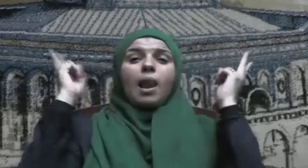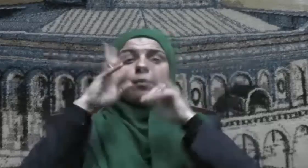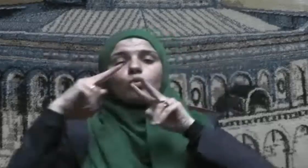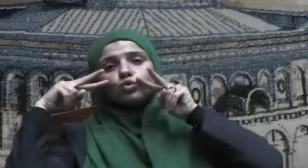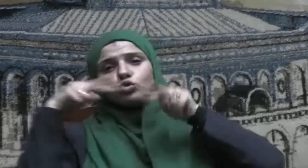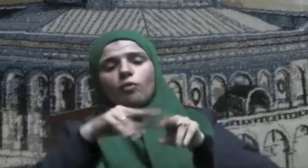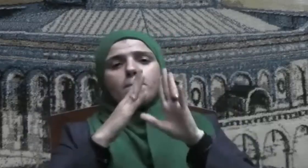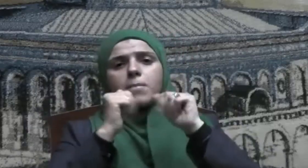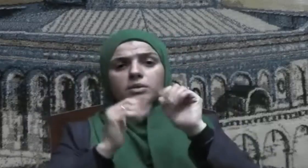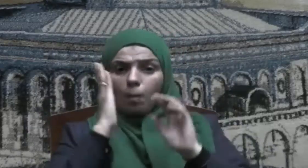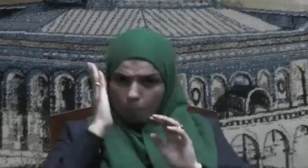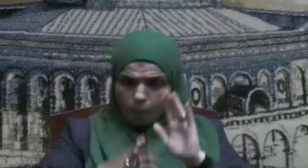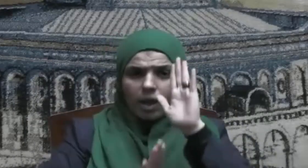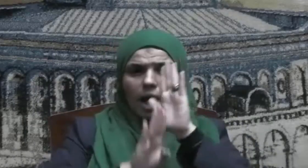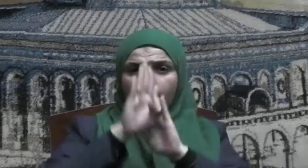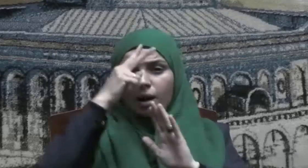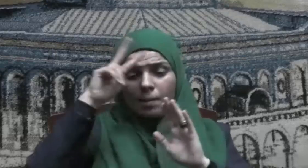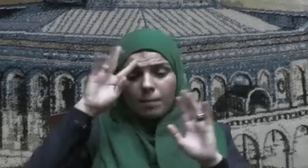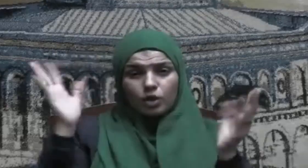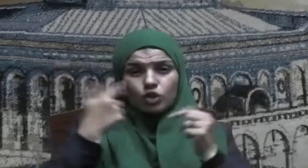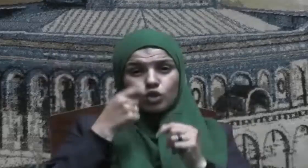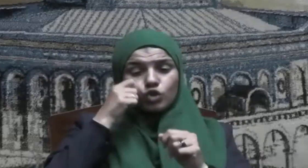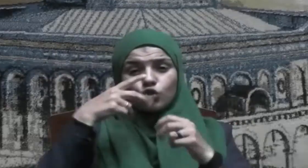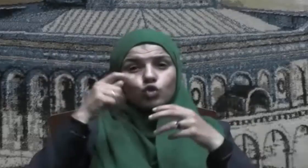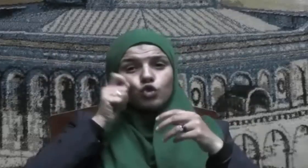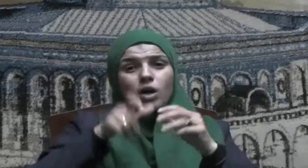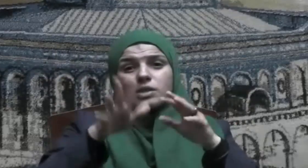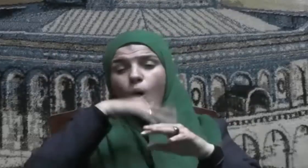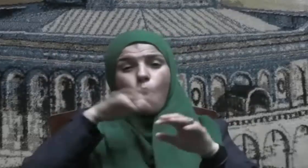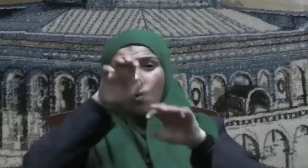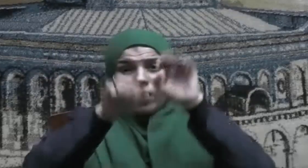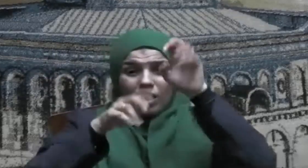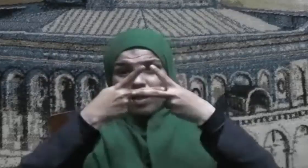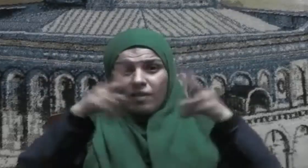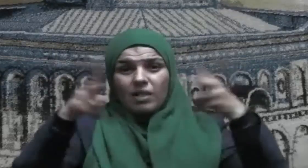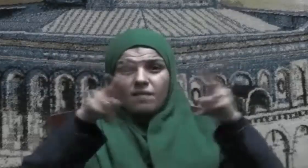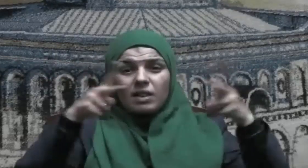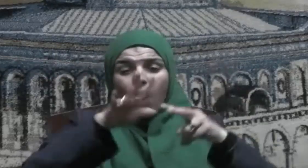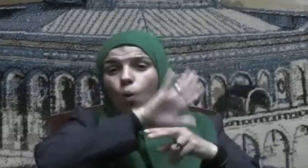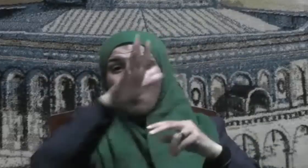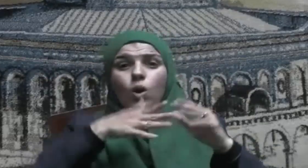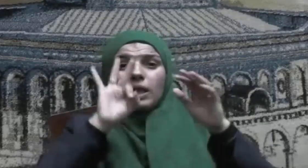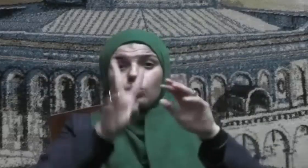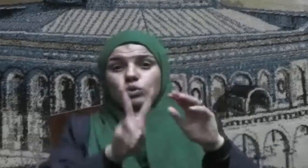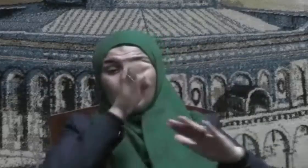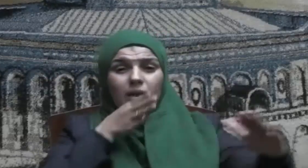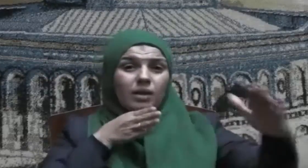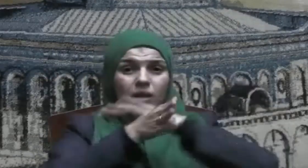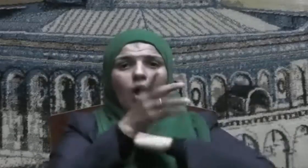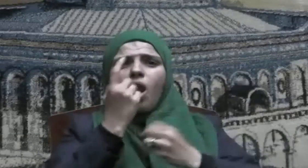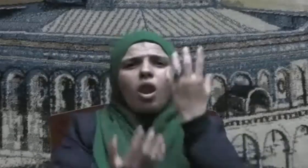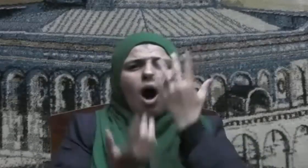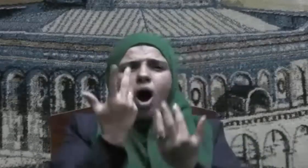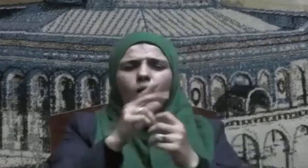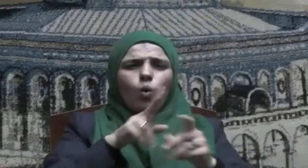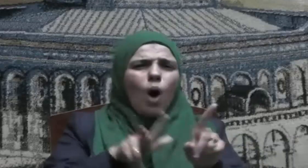أن من عبروا خط ضريف في الحصير واقتحموا حصول النيران في هذا اليوم